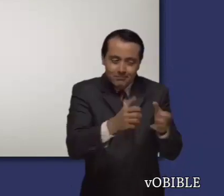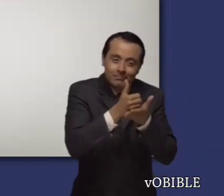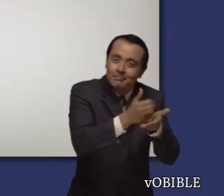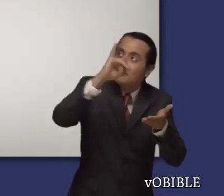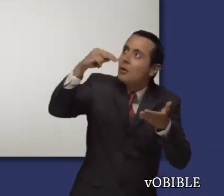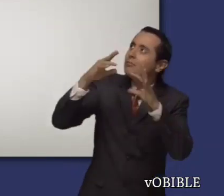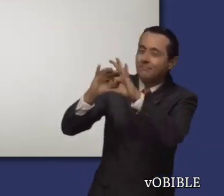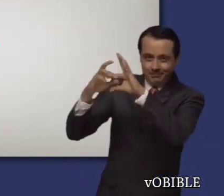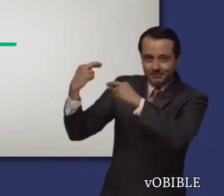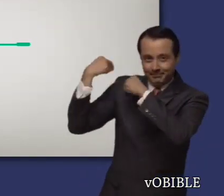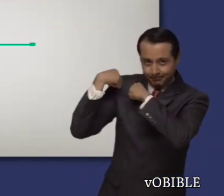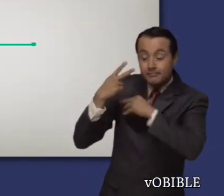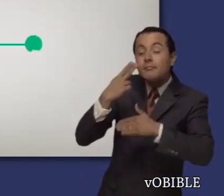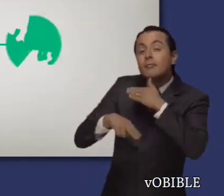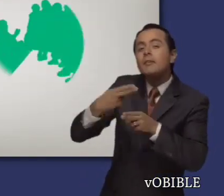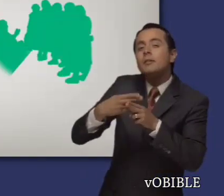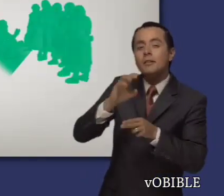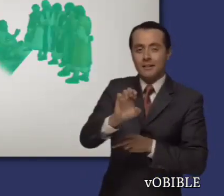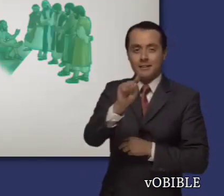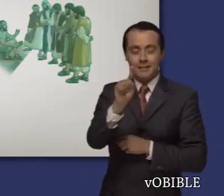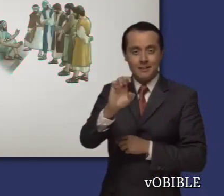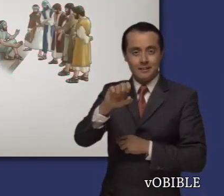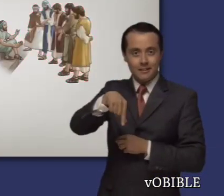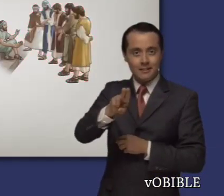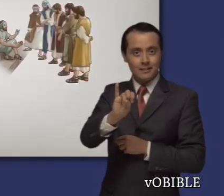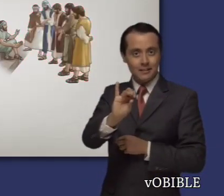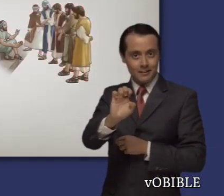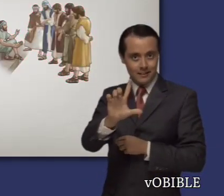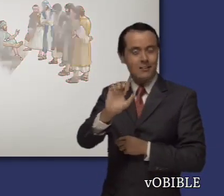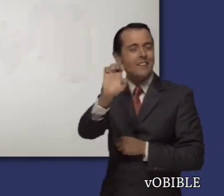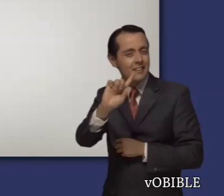Ezequiel era hijo de un sacerdote y fue profeta de Jehová.